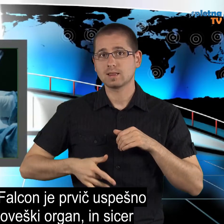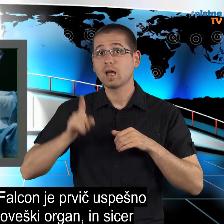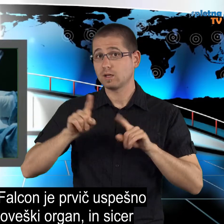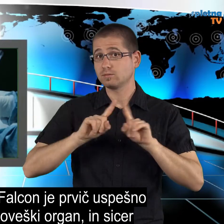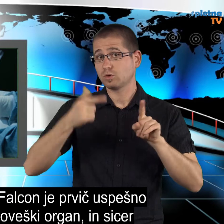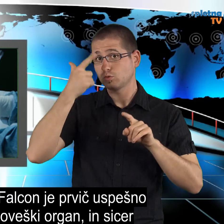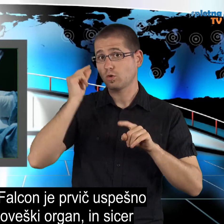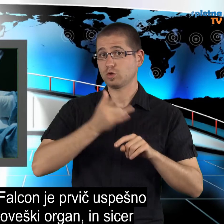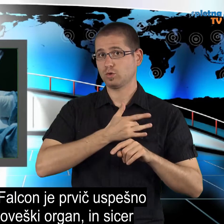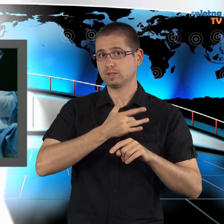Nemčijo.